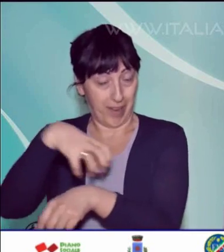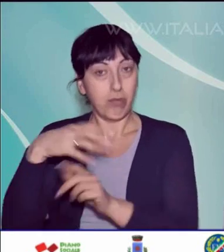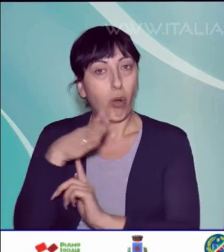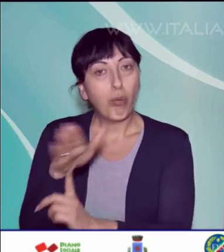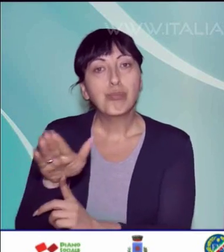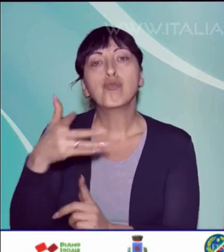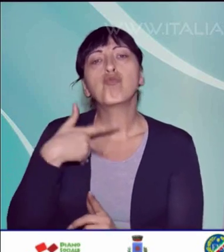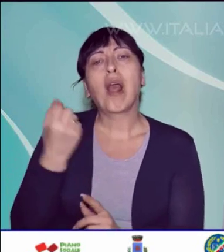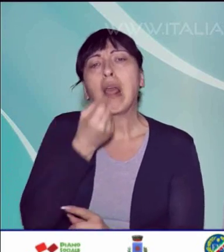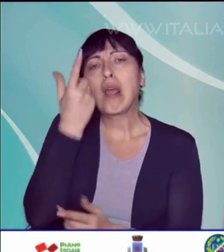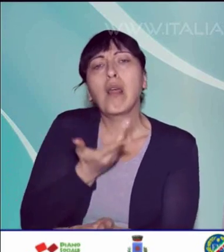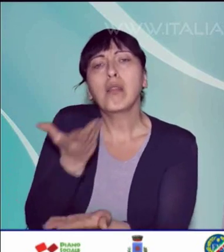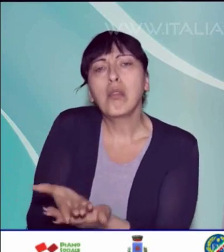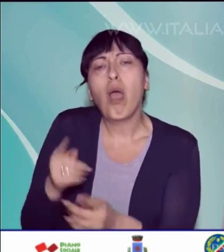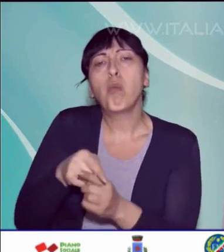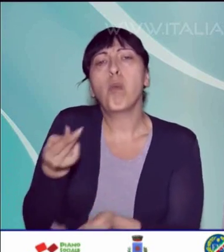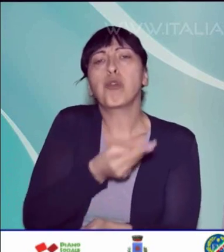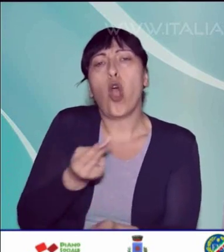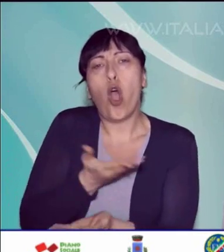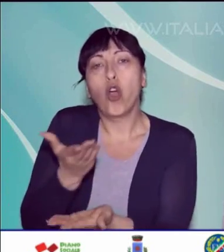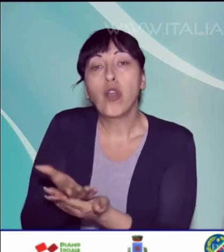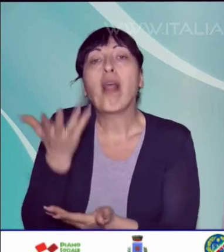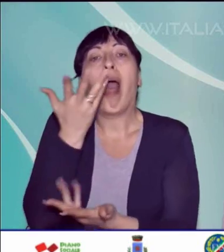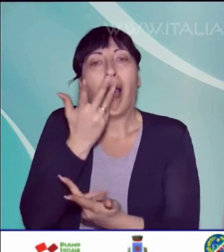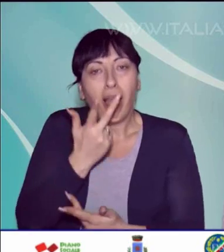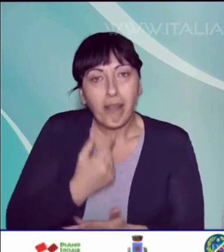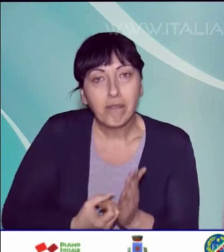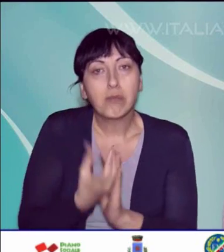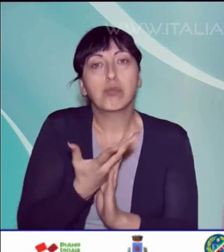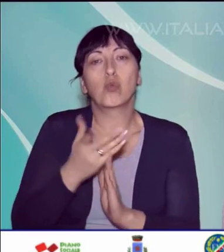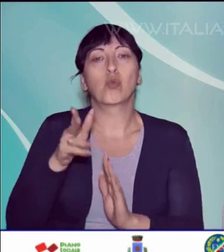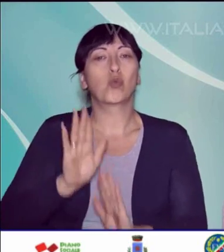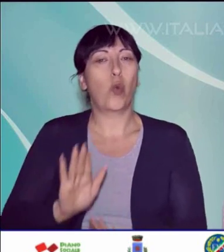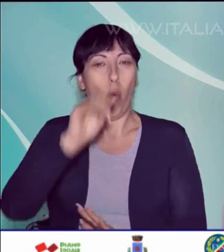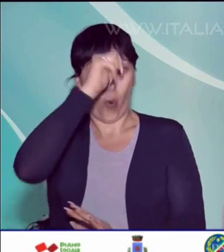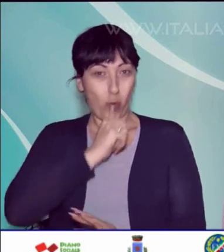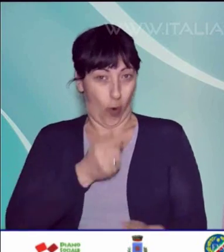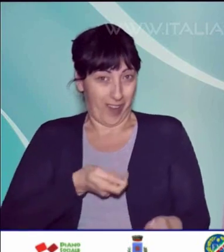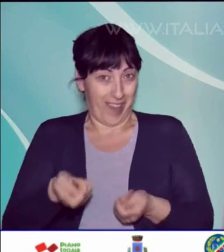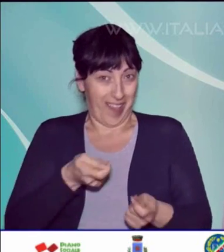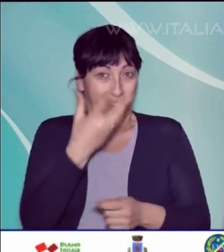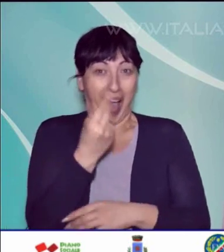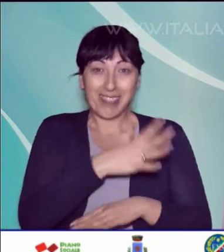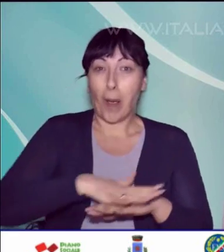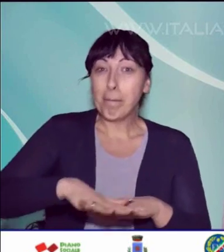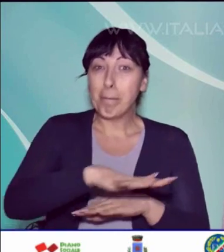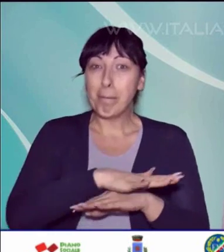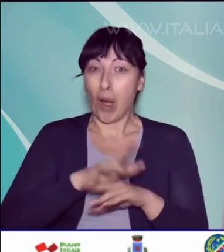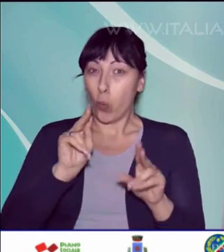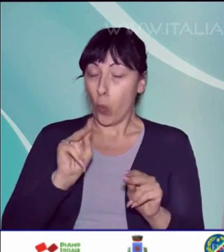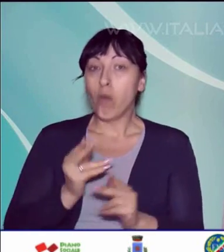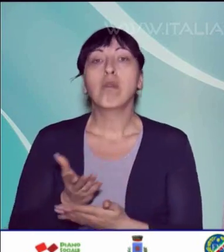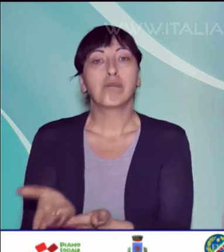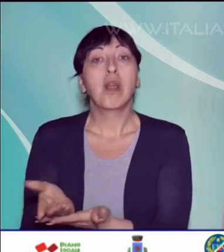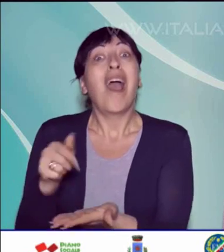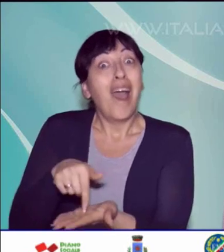alcune delle idee e dei progetti che intende realizzare nel suo nuovo ruolo di guida dell'ente Parco. Tra